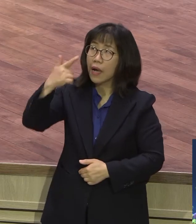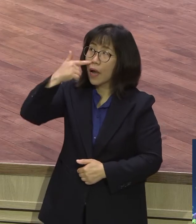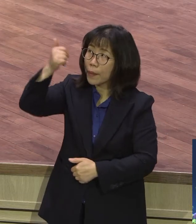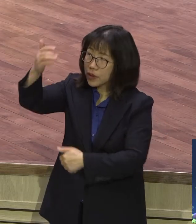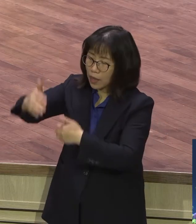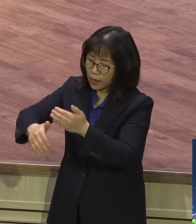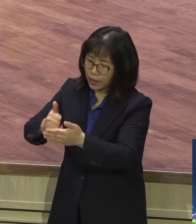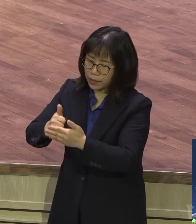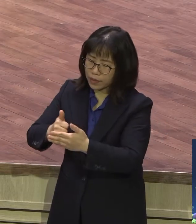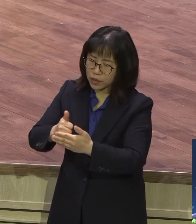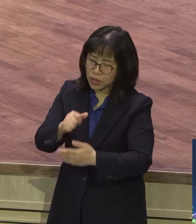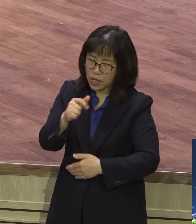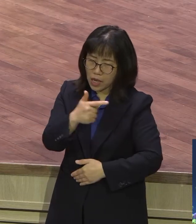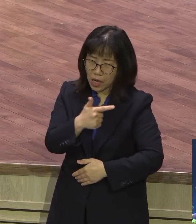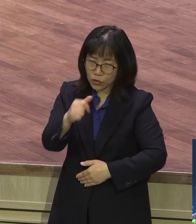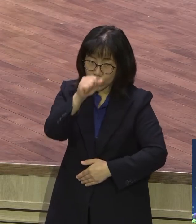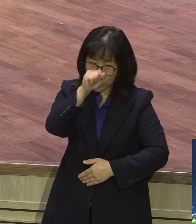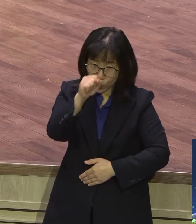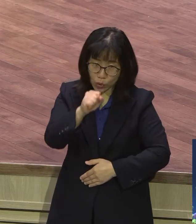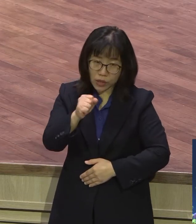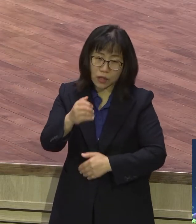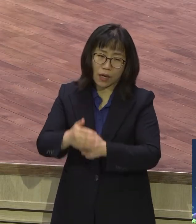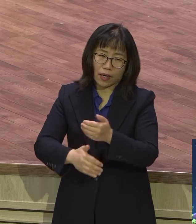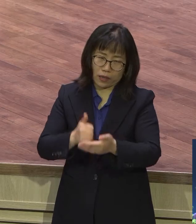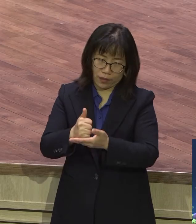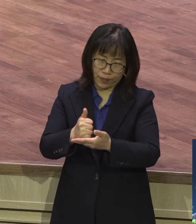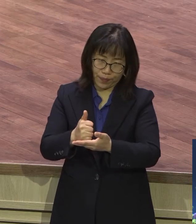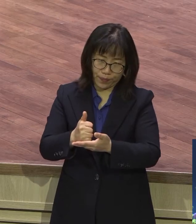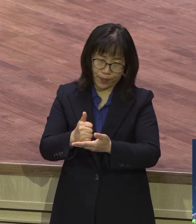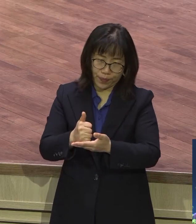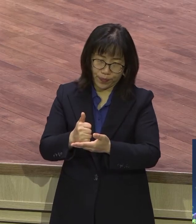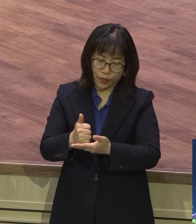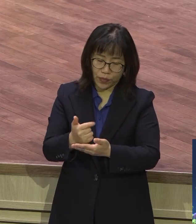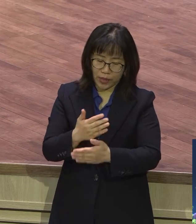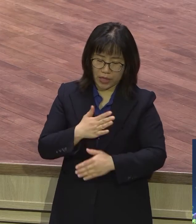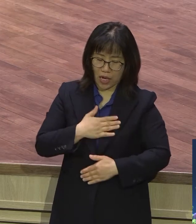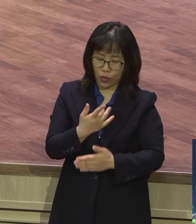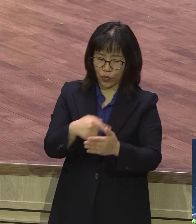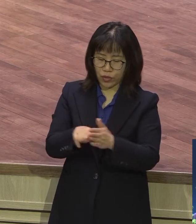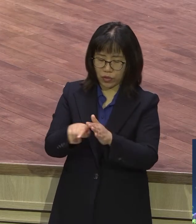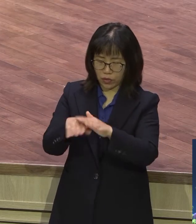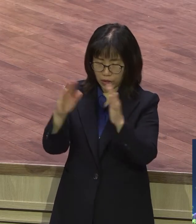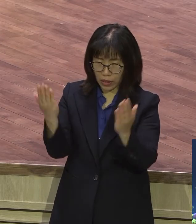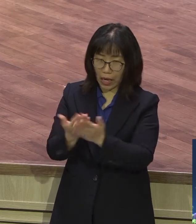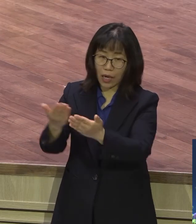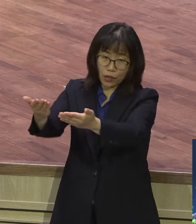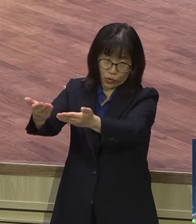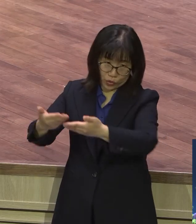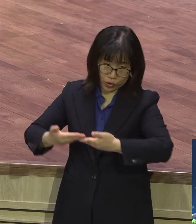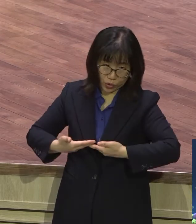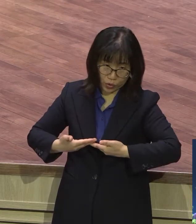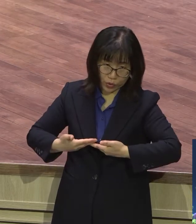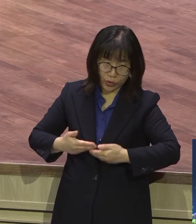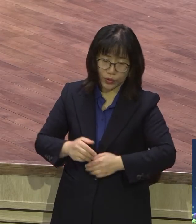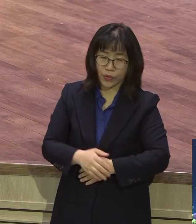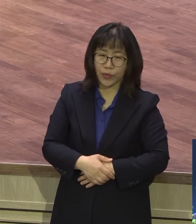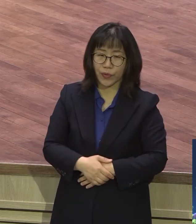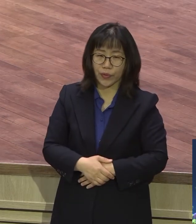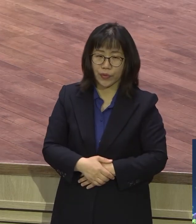하나님 참 좋으신 하나님 하나님은 내게 다 주신 그 하나님을 그렇게 믿고 찬양하면 그렇게 되고 아이고 무서워라